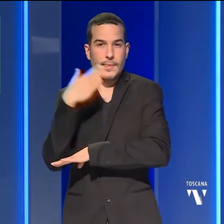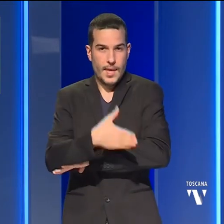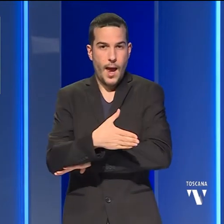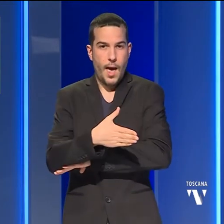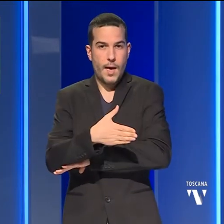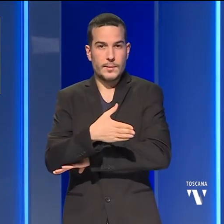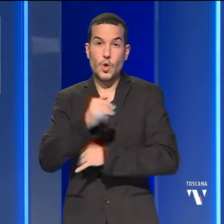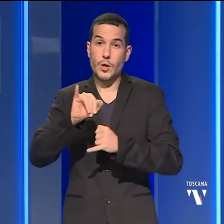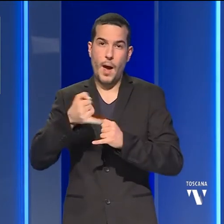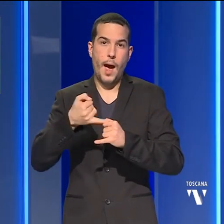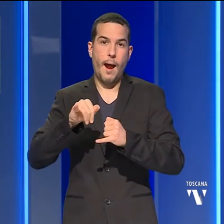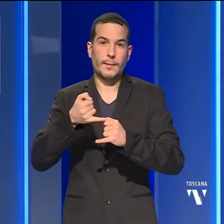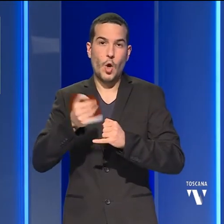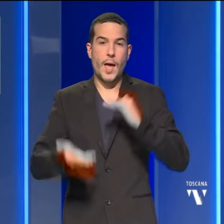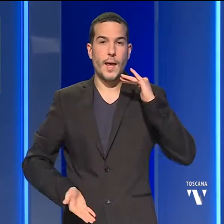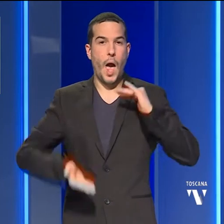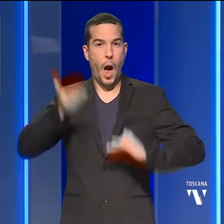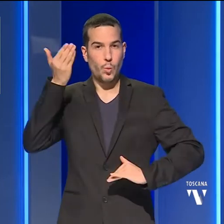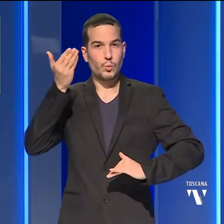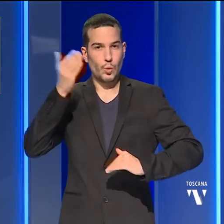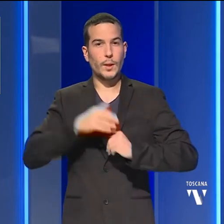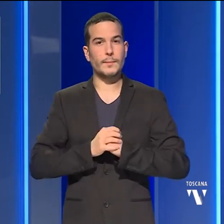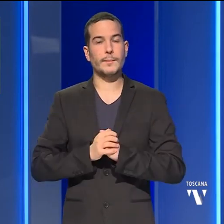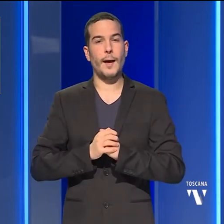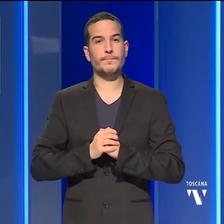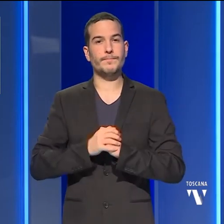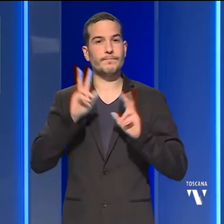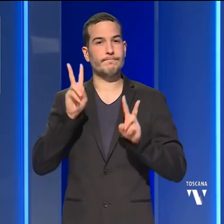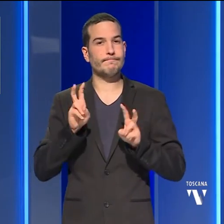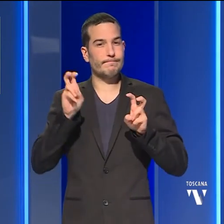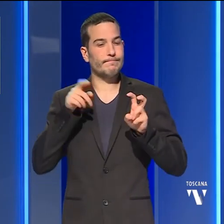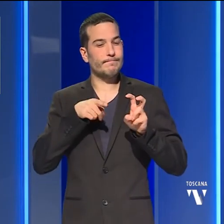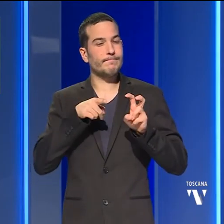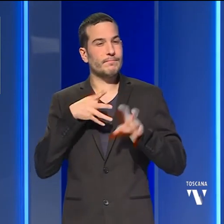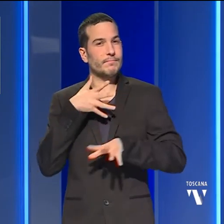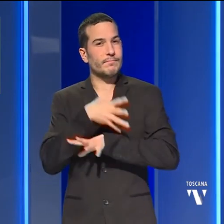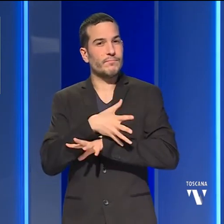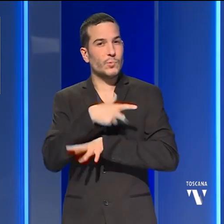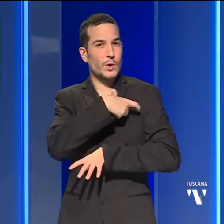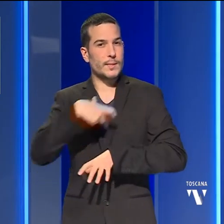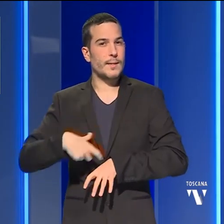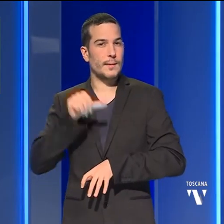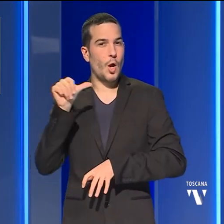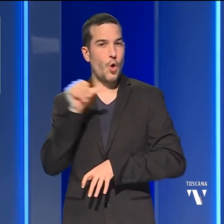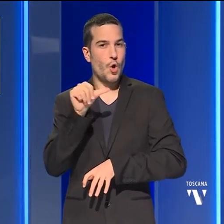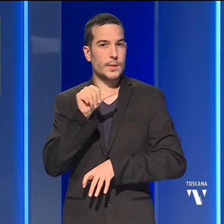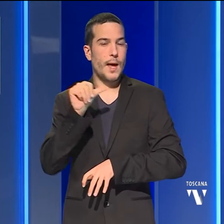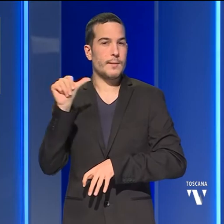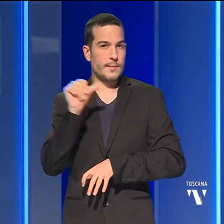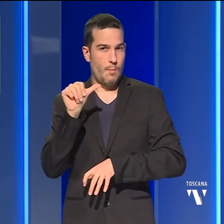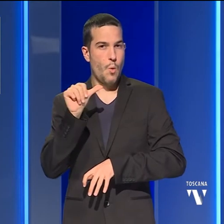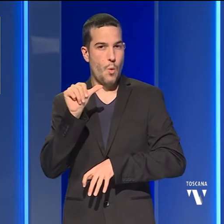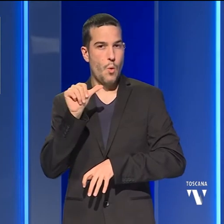dalle autorità superiori. Sul tema è intervenuto il sindaco di Sansepolcro, chiedendo